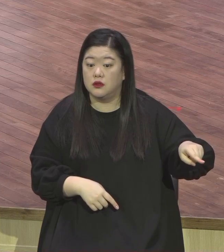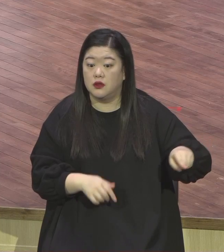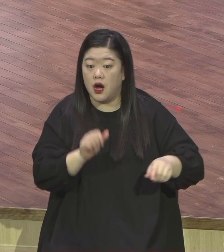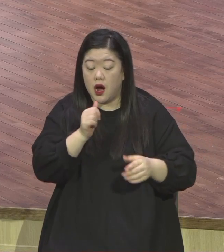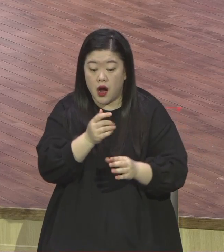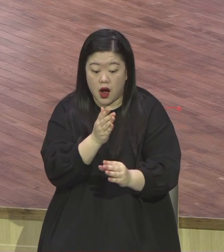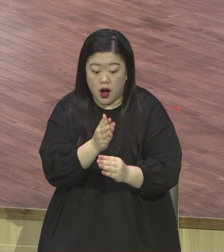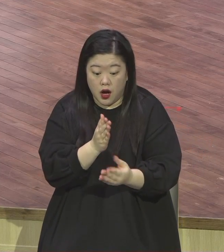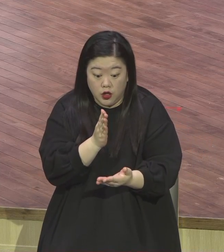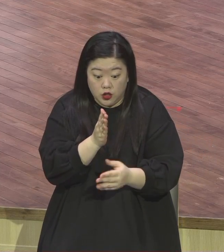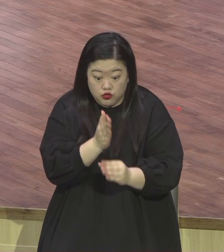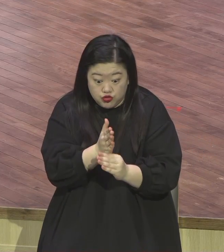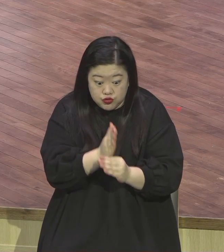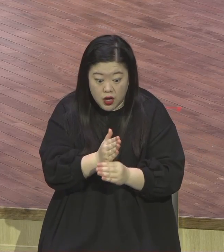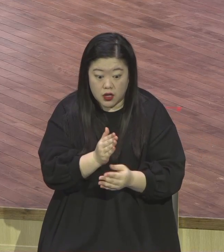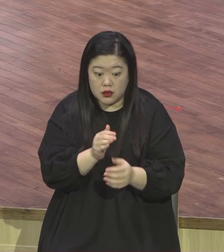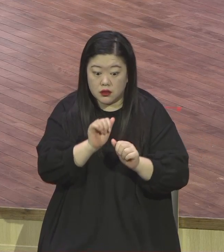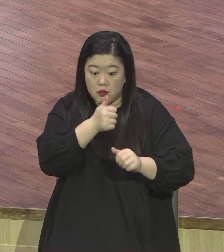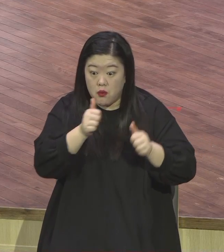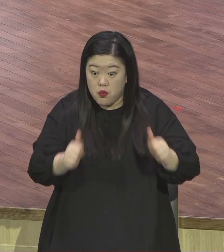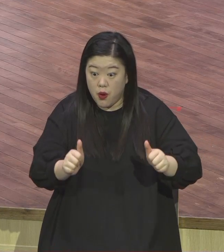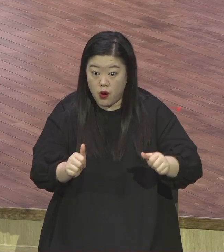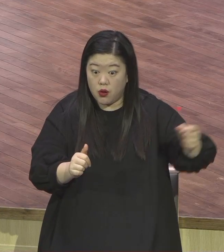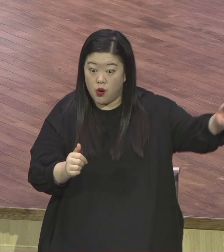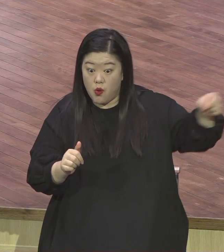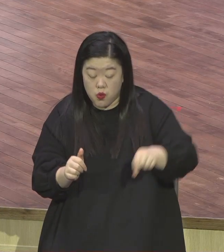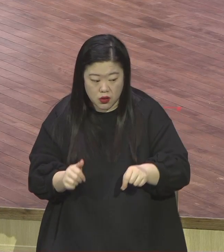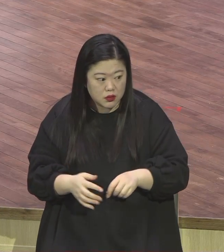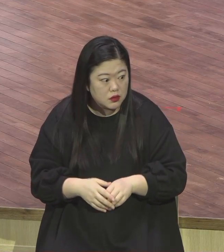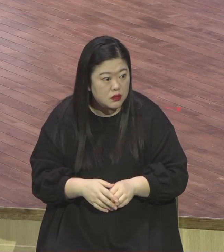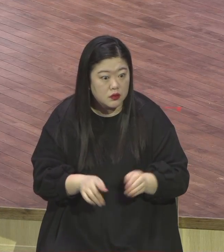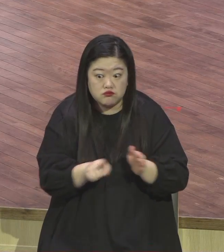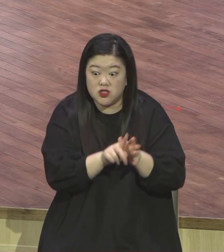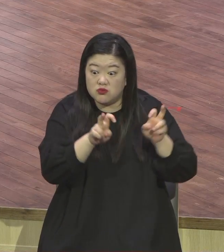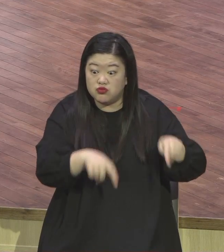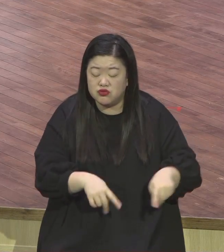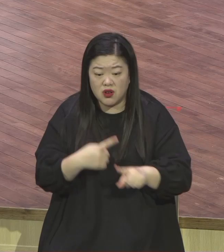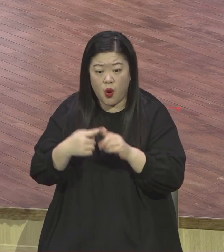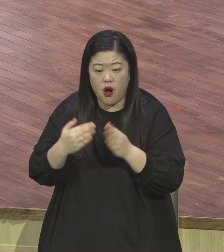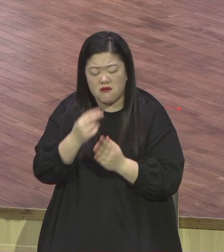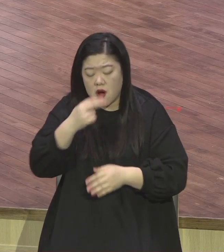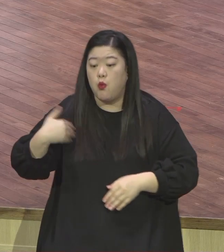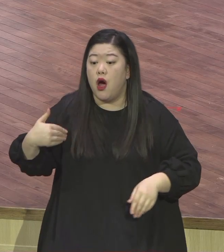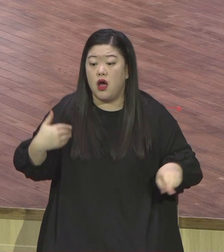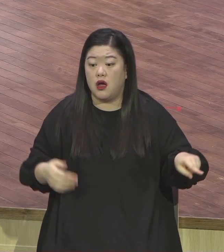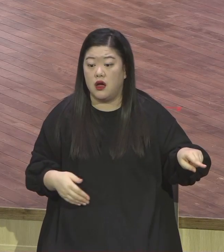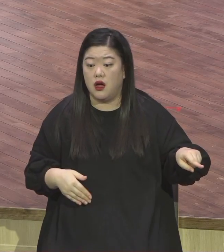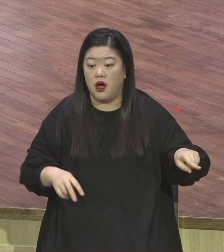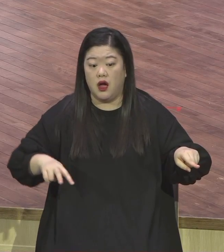얼마나 웃기는 이야기입니까 본질을 놓친 이